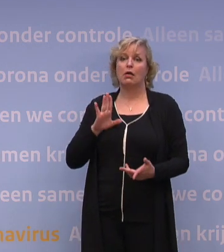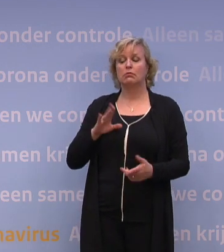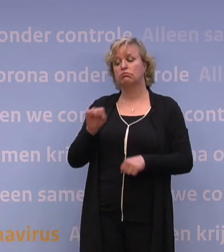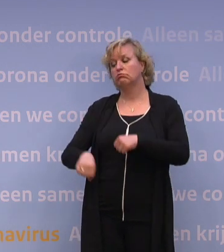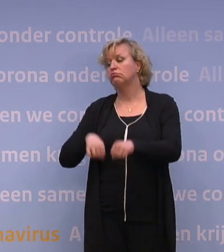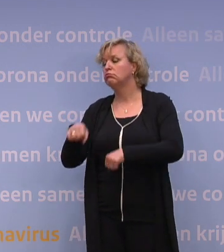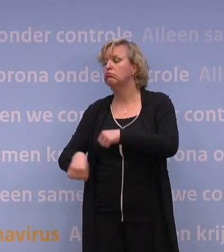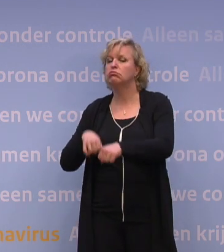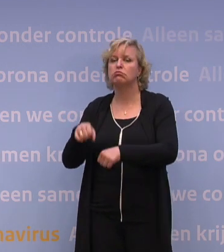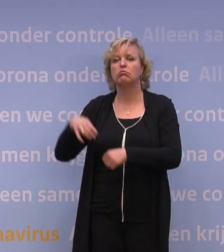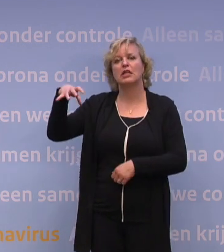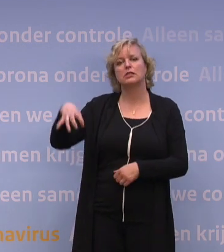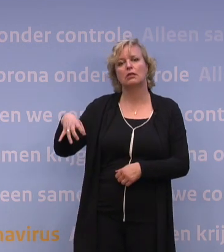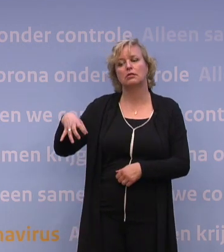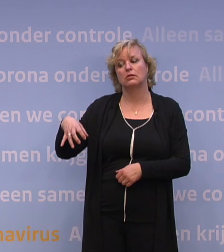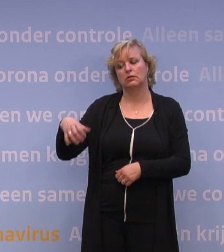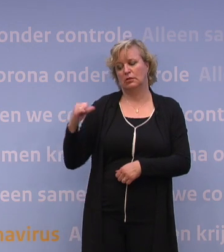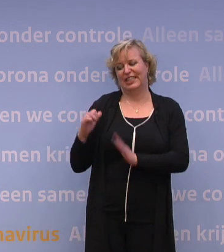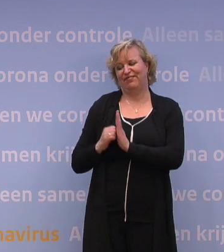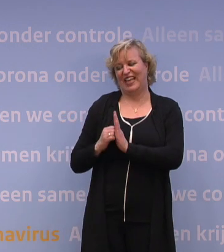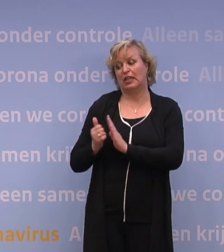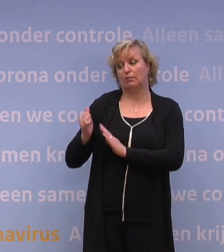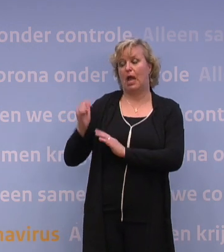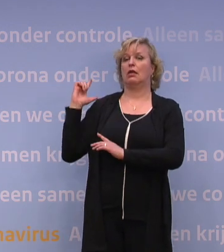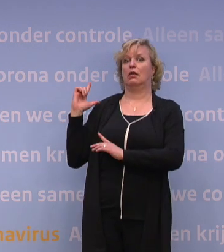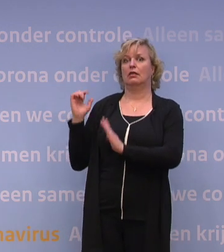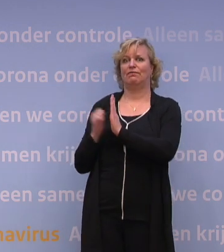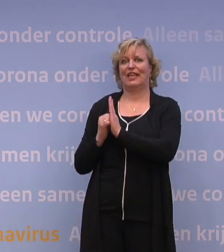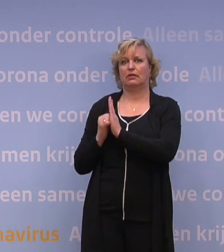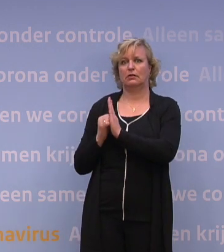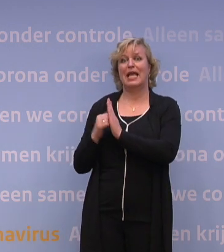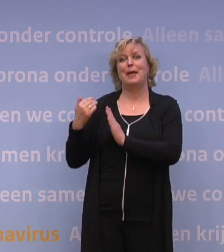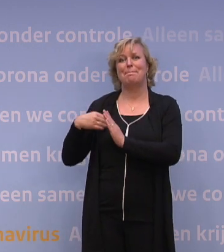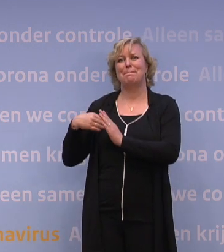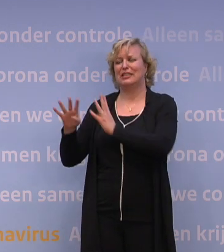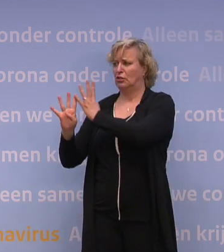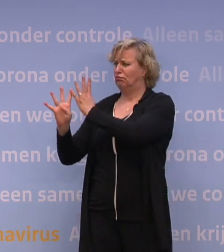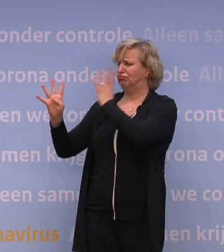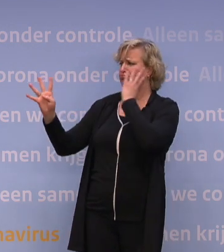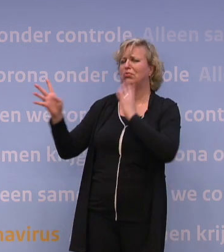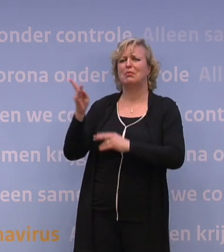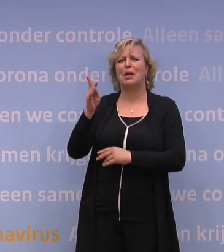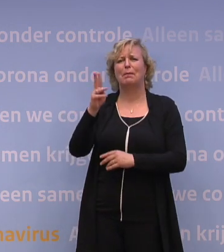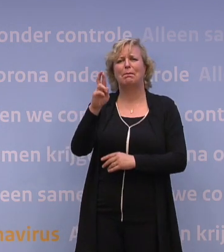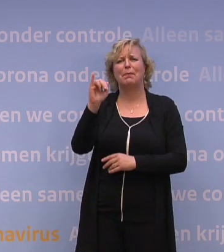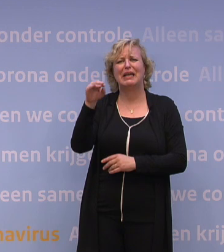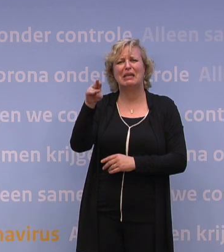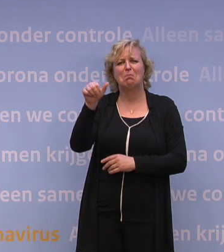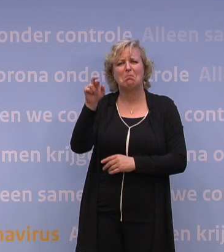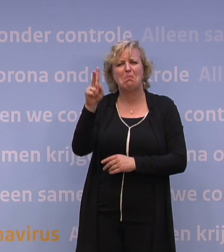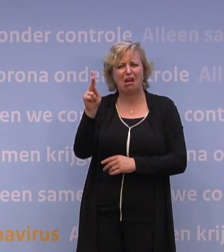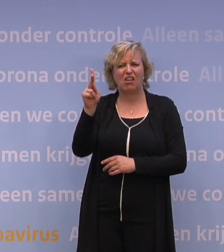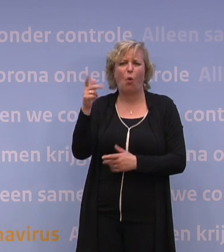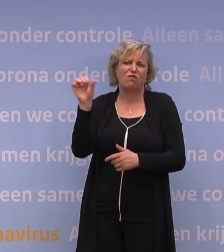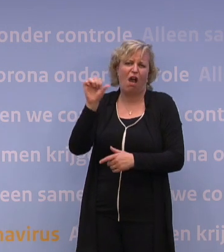afloop, nou, niet afgelopen, maar die kant daarvoor, en je ziet die mensen in de rij staan bij de Primark, of hoe heette al die winkels in het Haagse Centrum, al die mooie